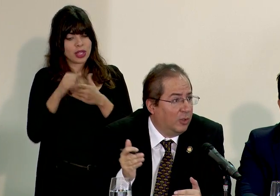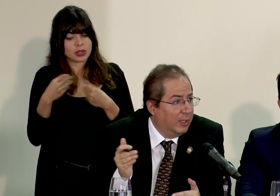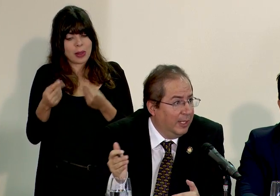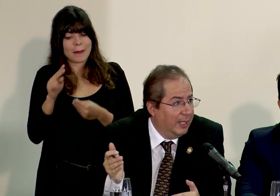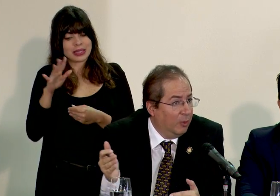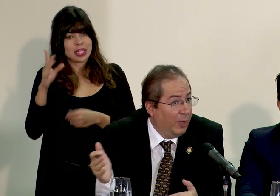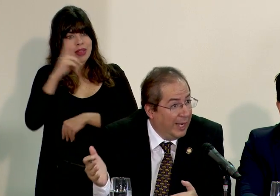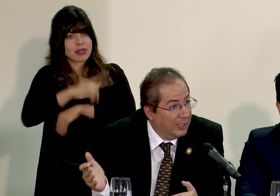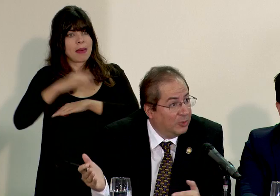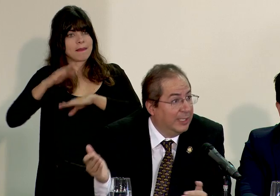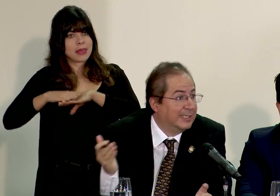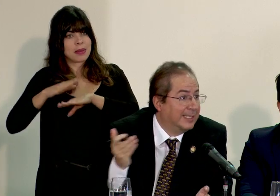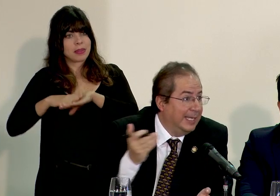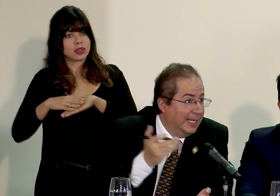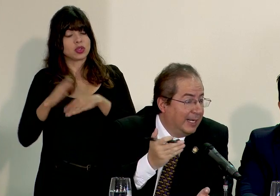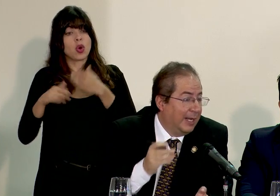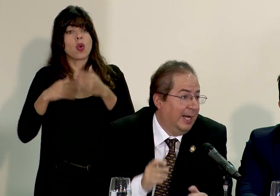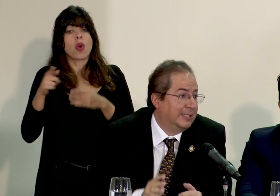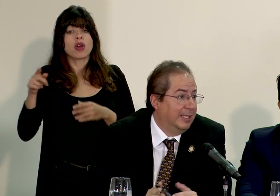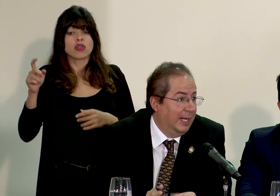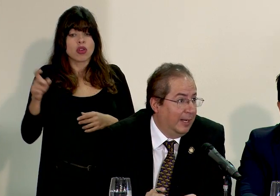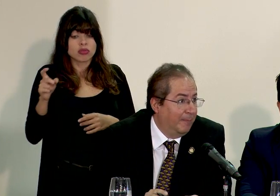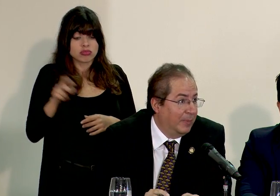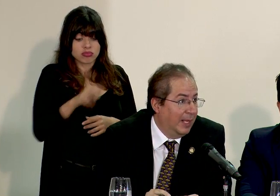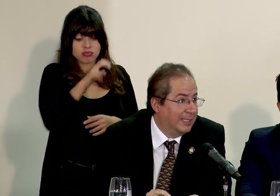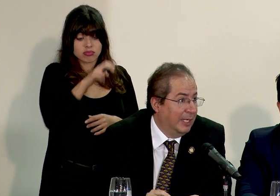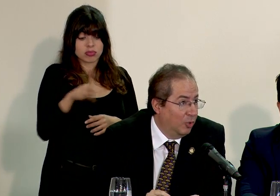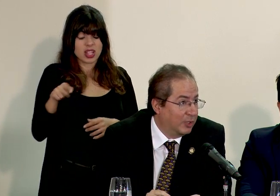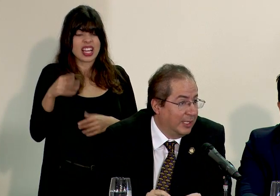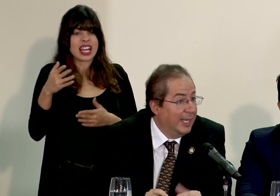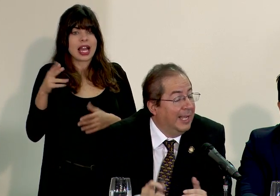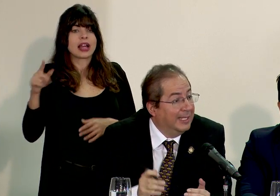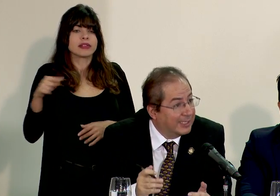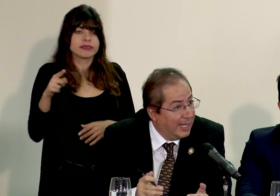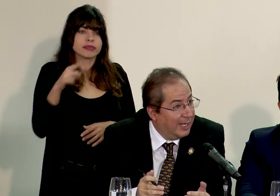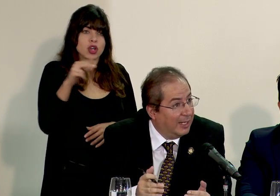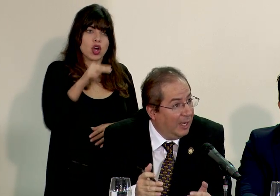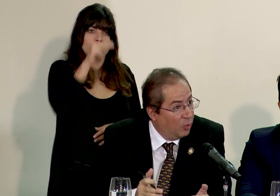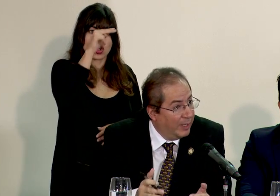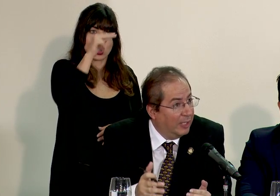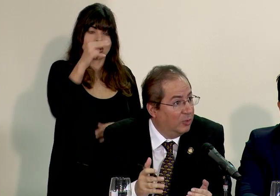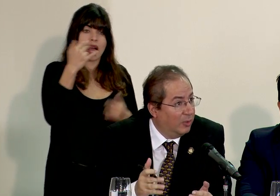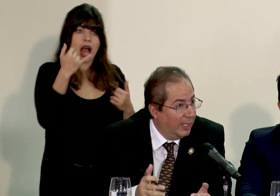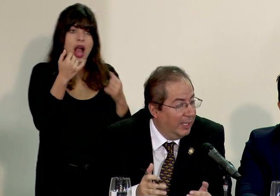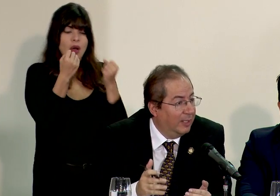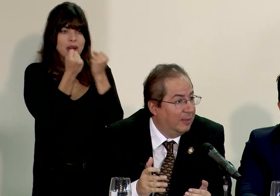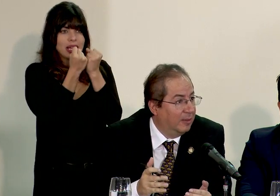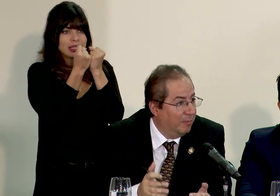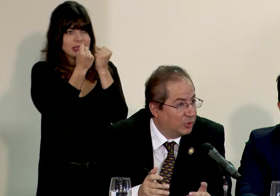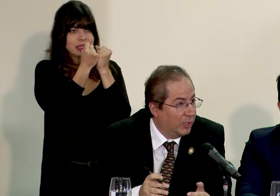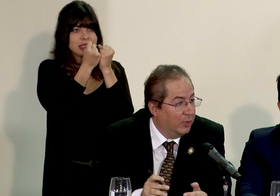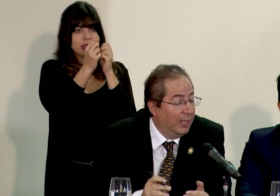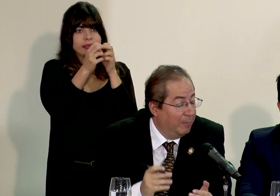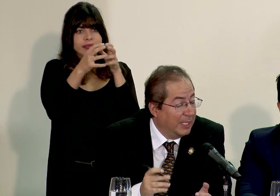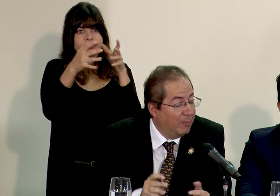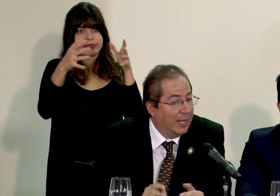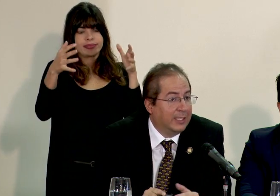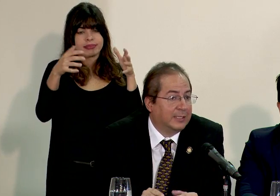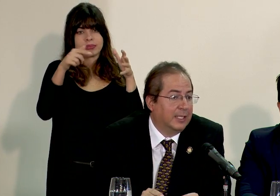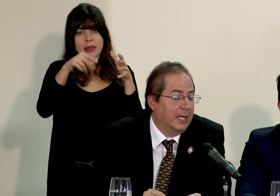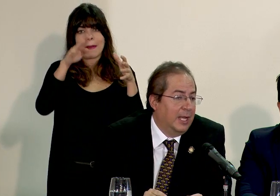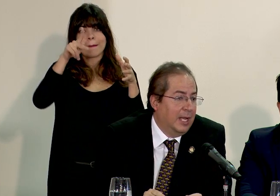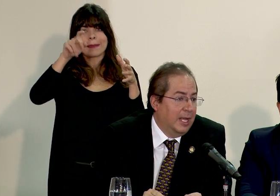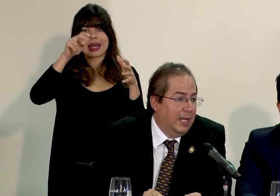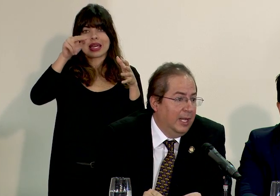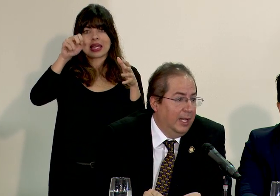tránsito lo que han hecho es ir hacia el norte y se están aglomerando en Peñas